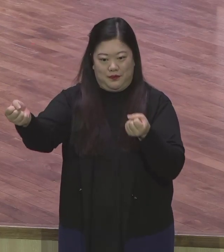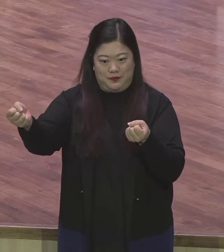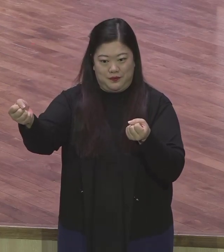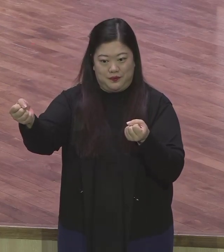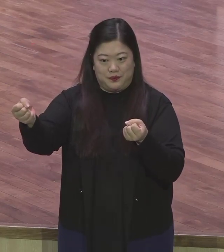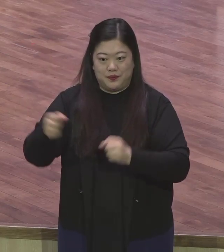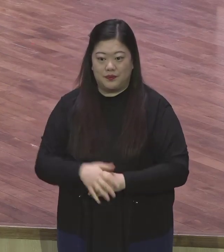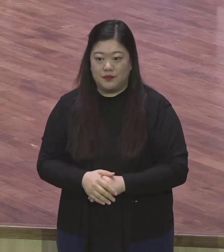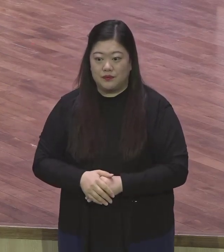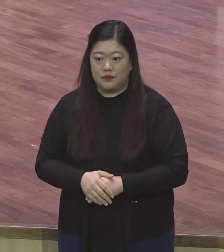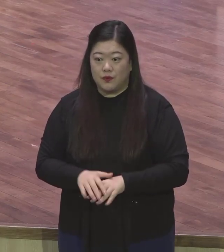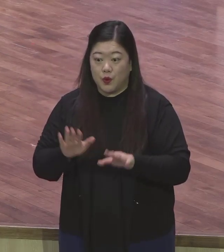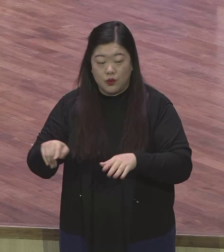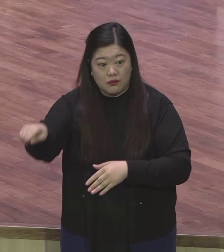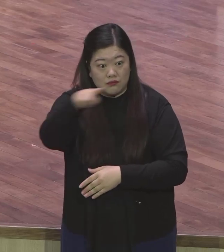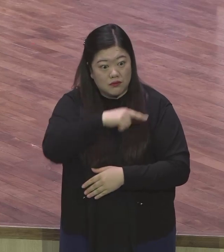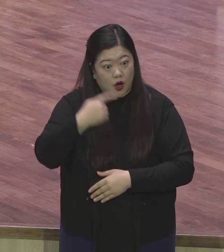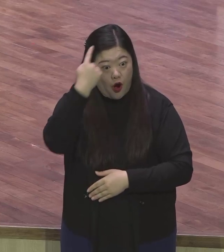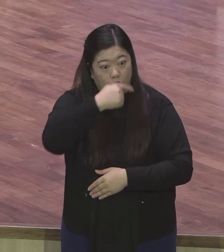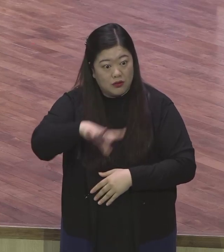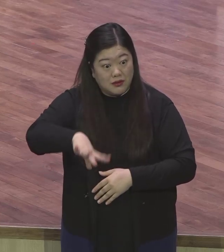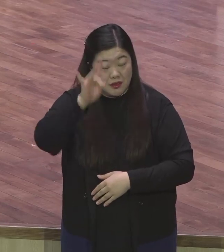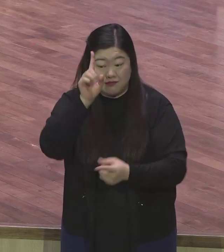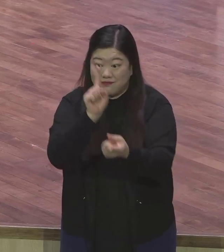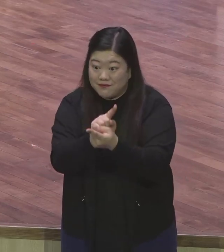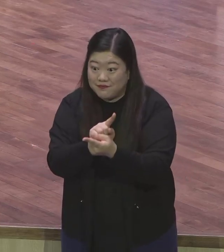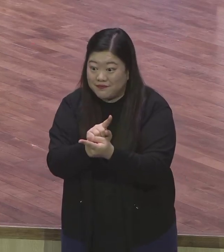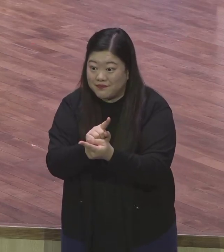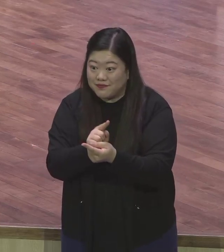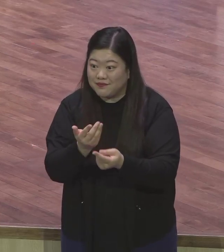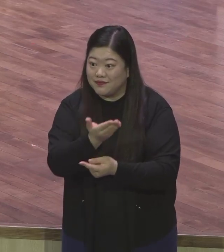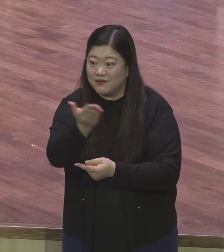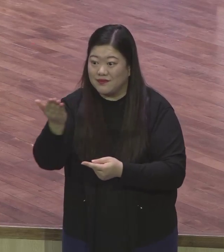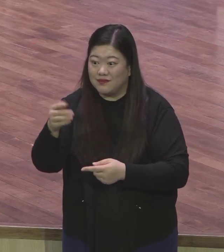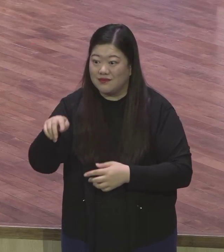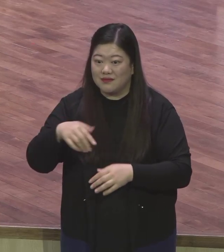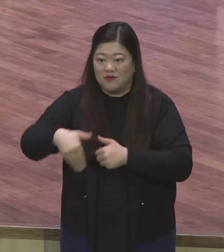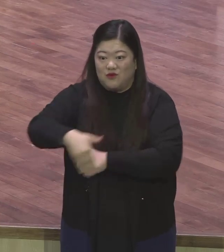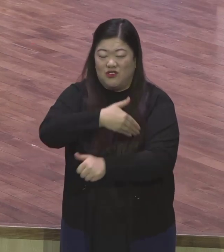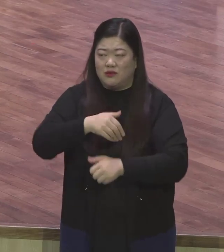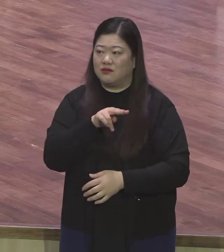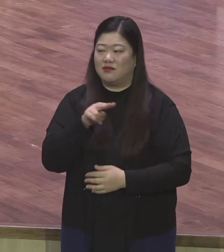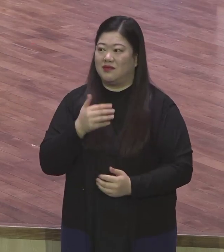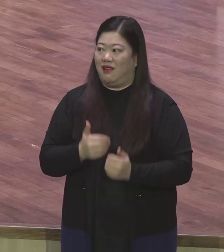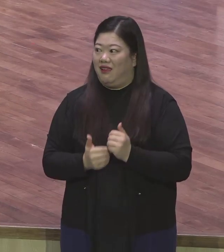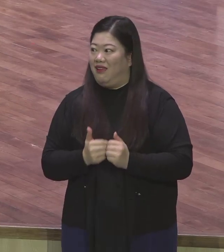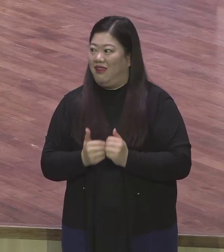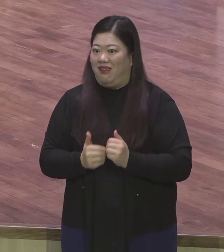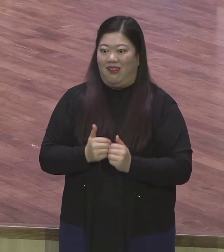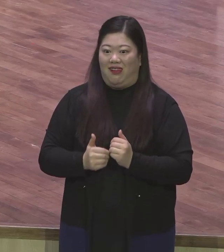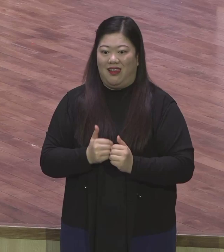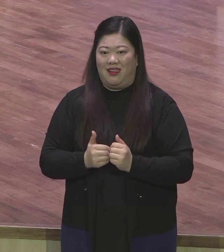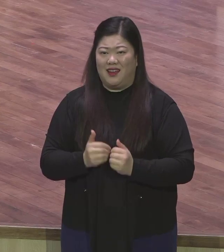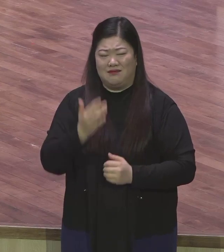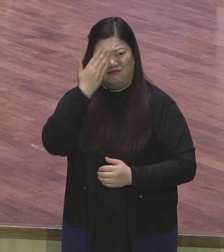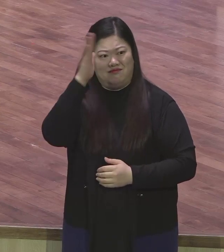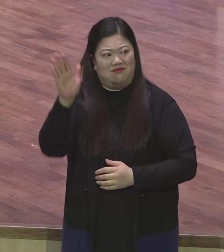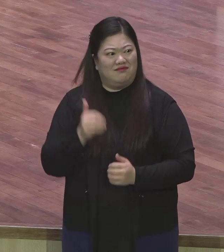처음 나오신 우리 새가족들은 모든 것이 낯설고 그렇게 또 생소할 수가 있습니다.